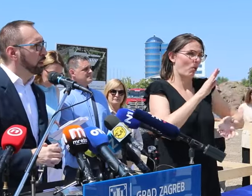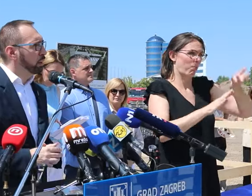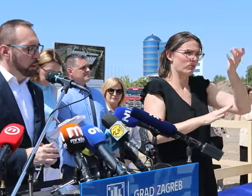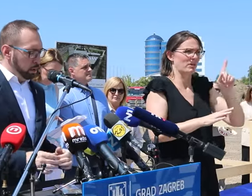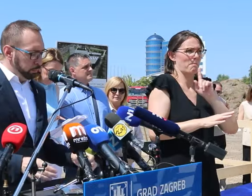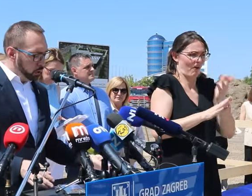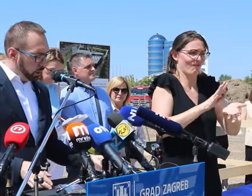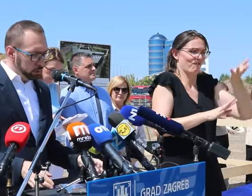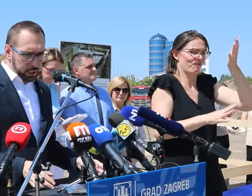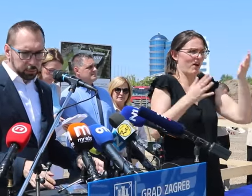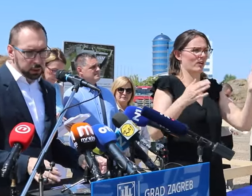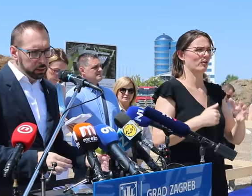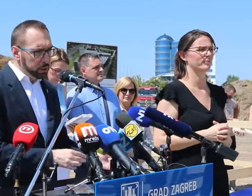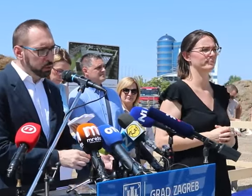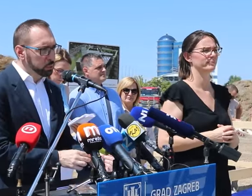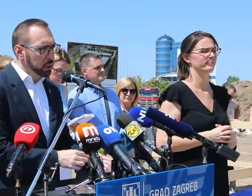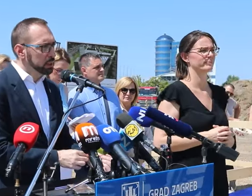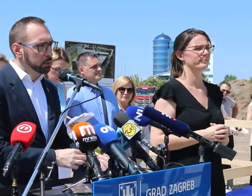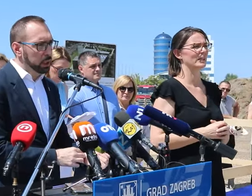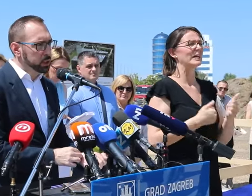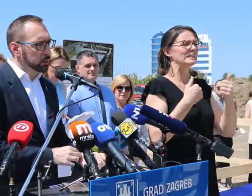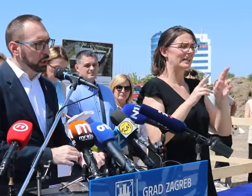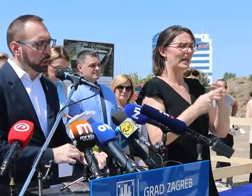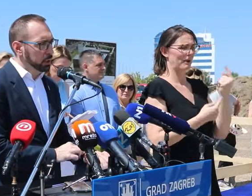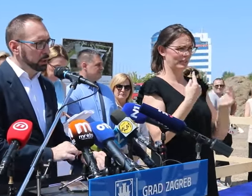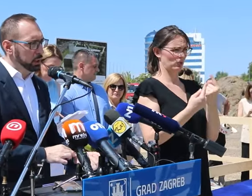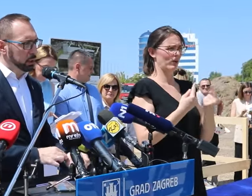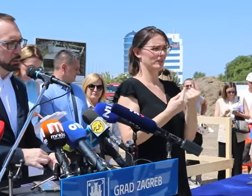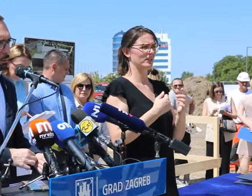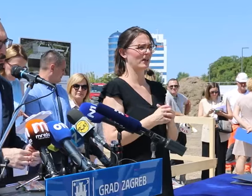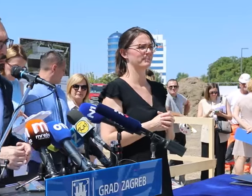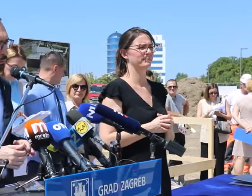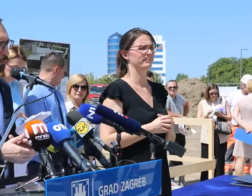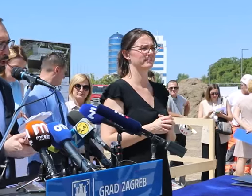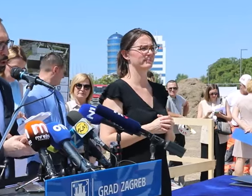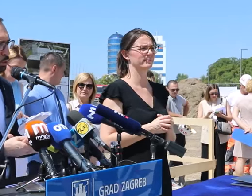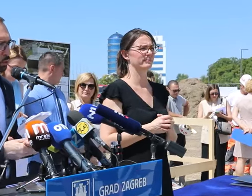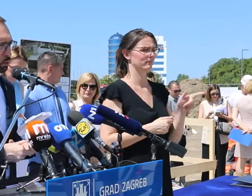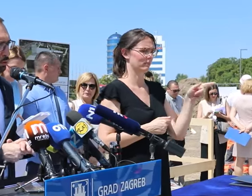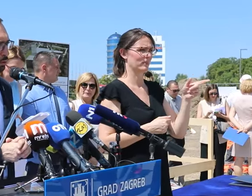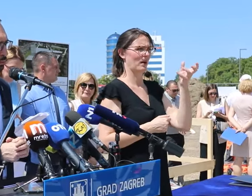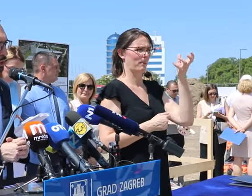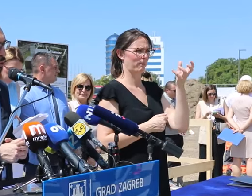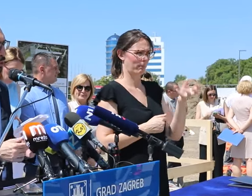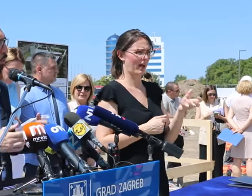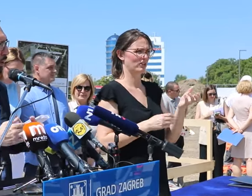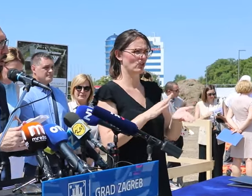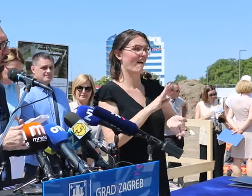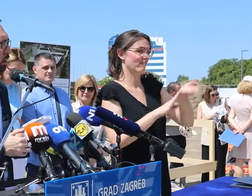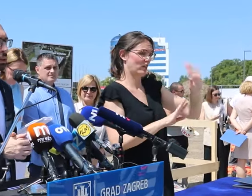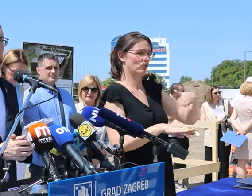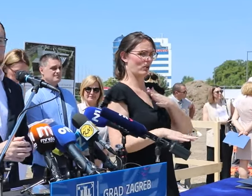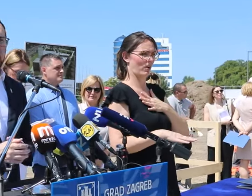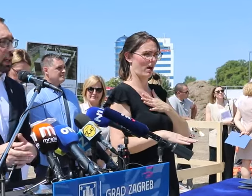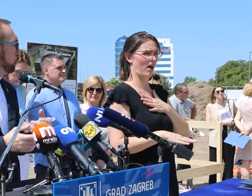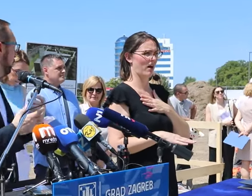Pa dobro, imamo sada situaciju da plaću veću od moje,